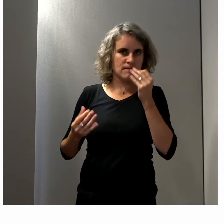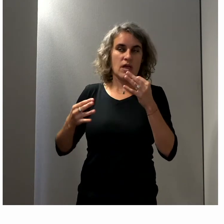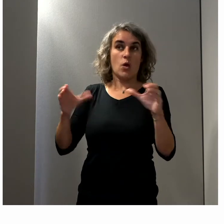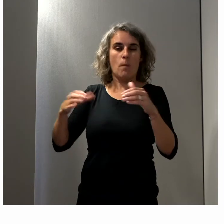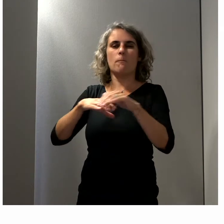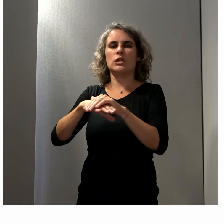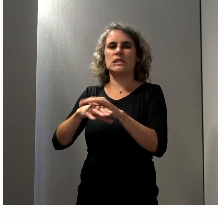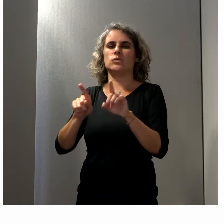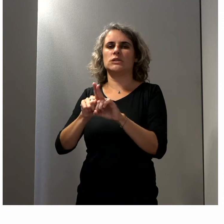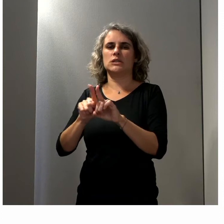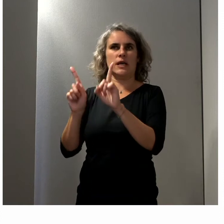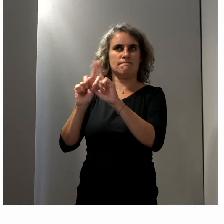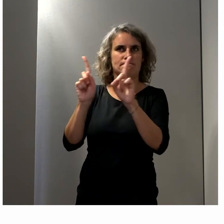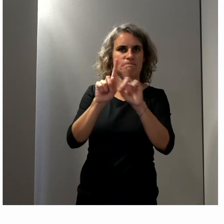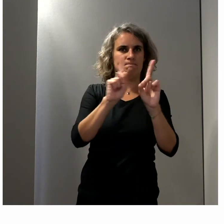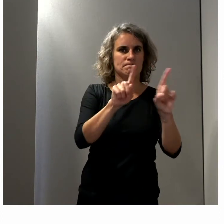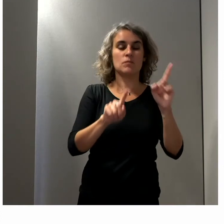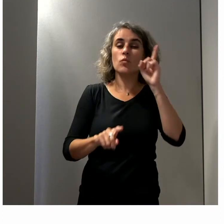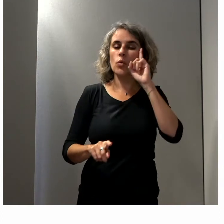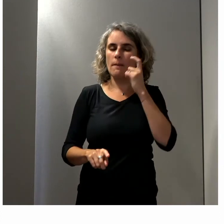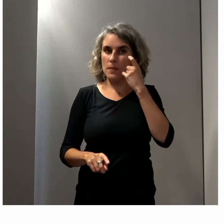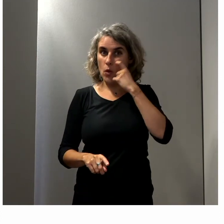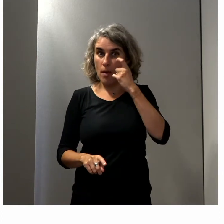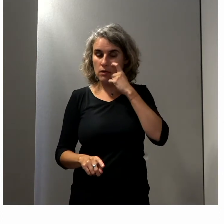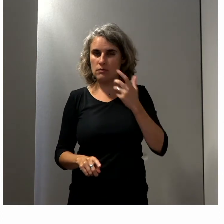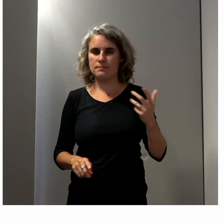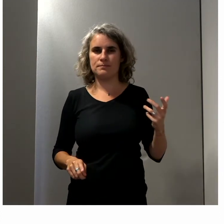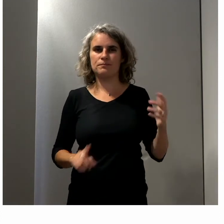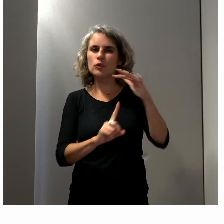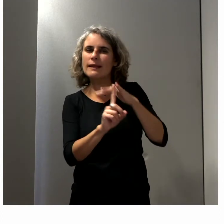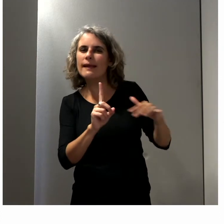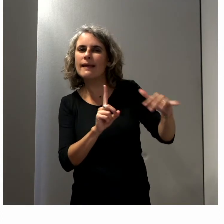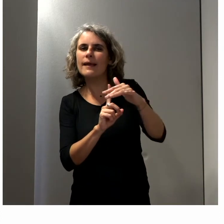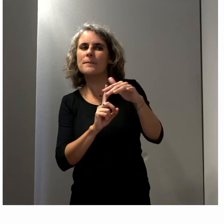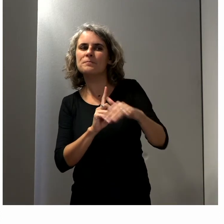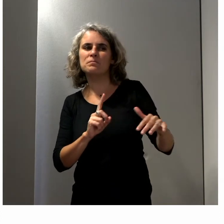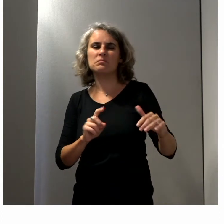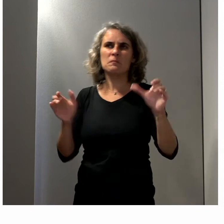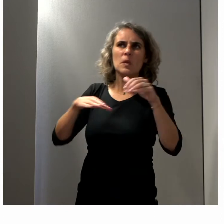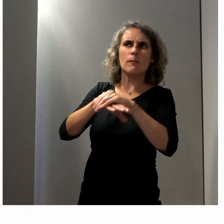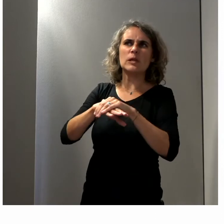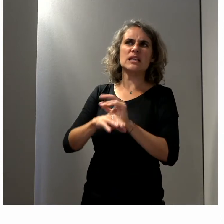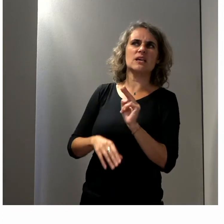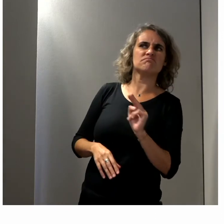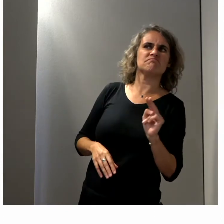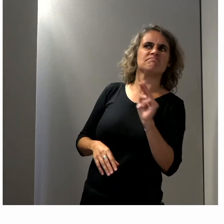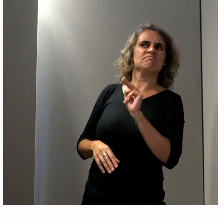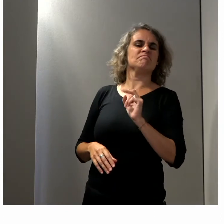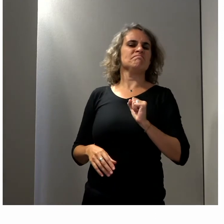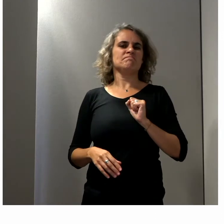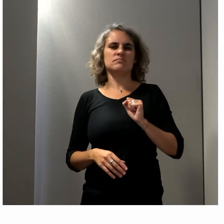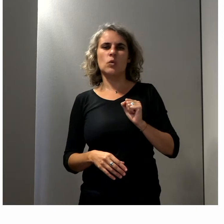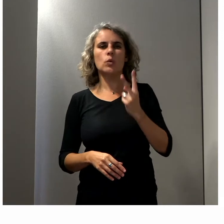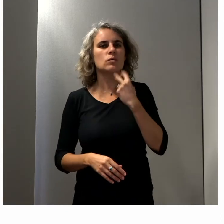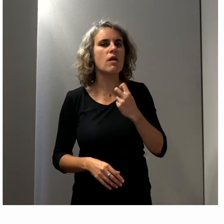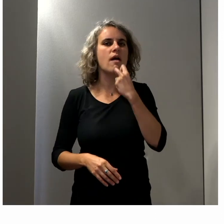partis politiques. On constate dans notre société une défiance vis-à-vis des partis politiques et ce fossé qui se creuse entre les citoyens